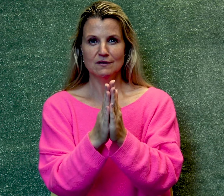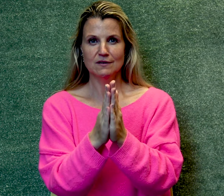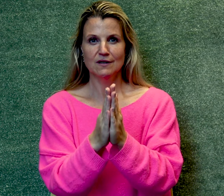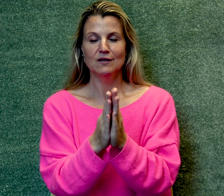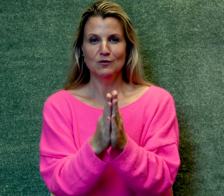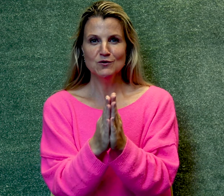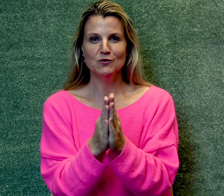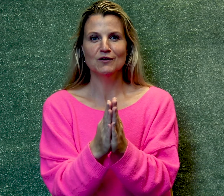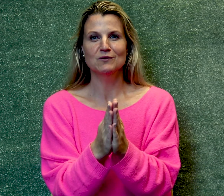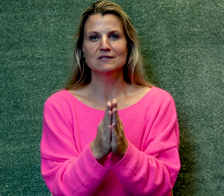Nu zonder het woord.